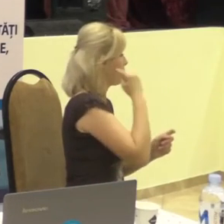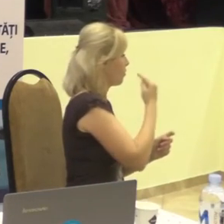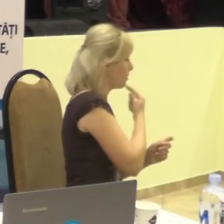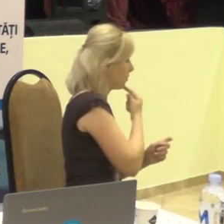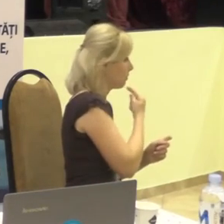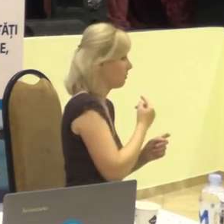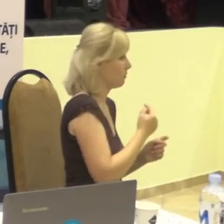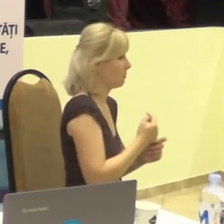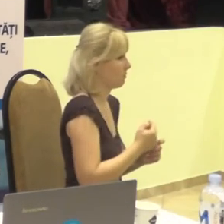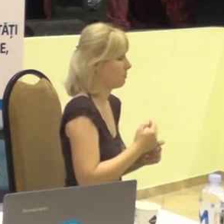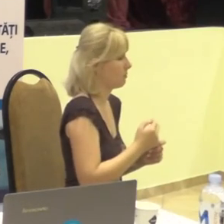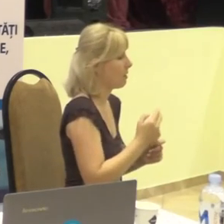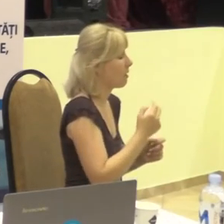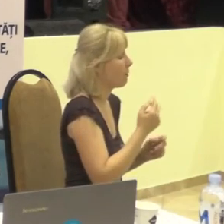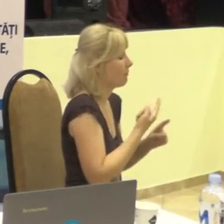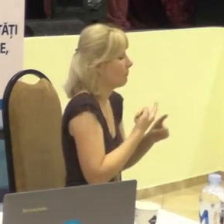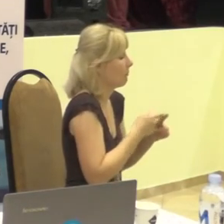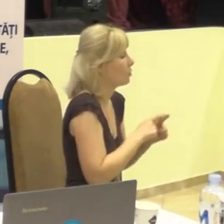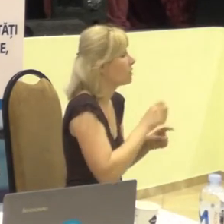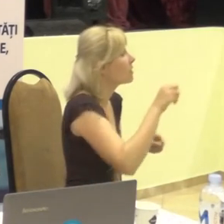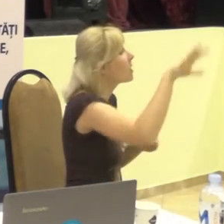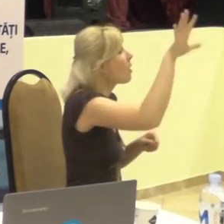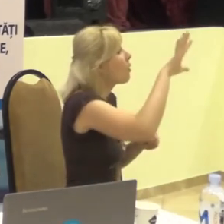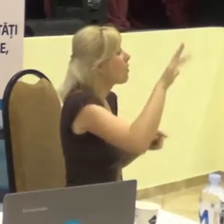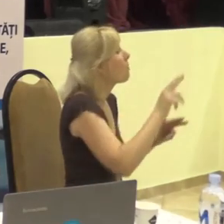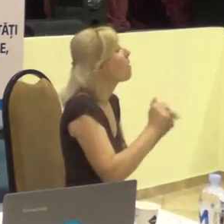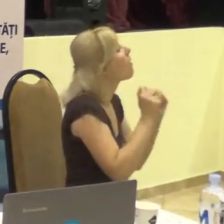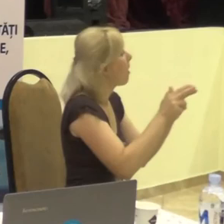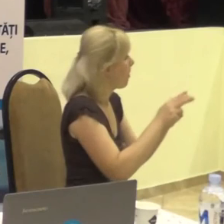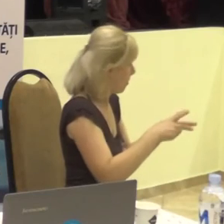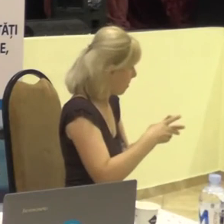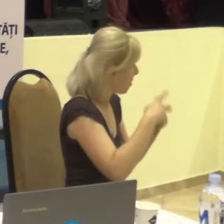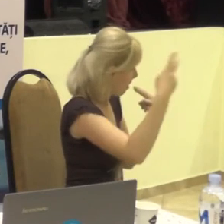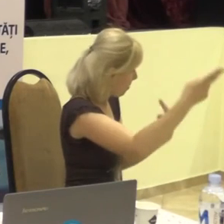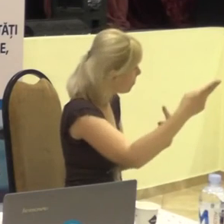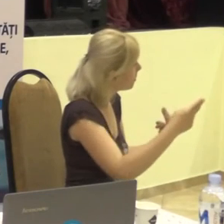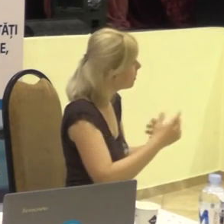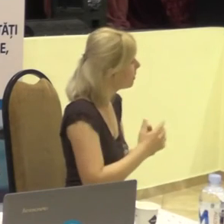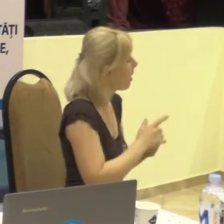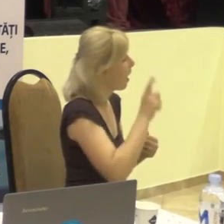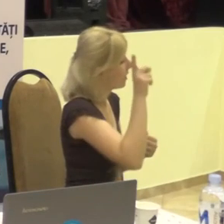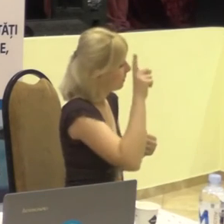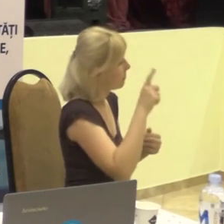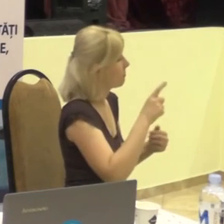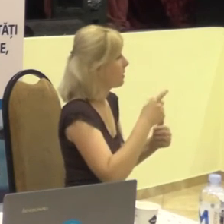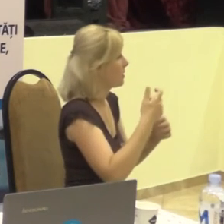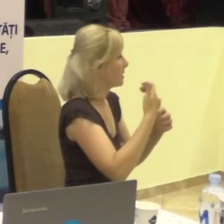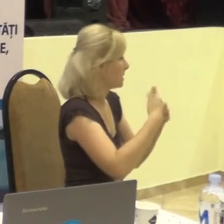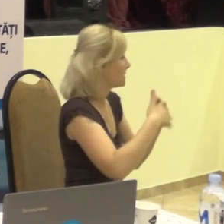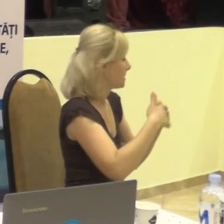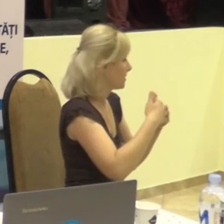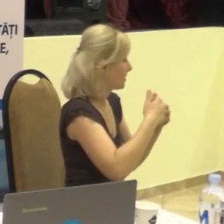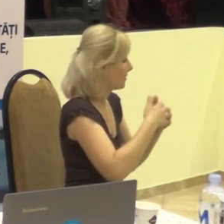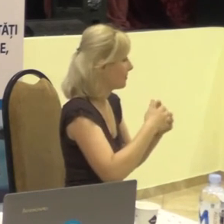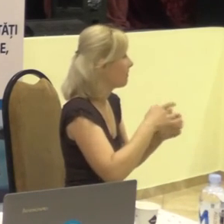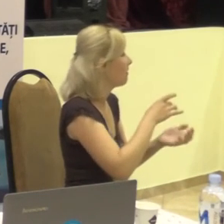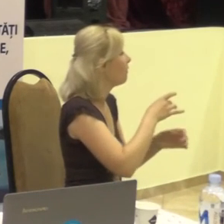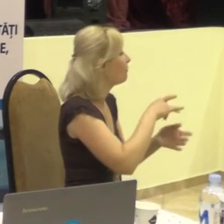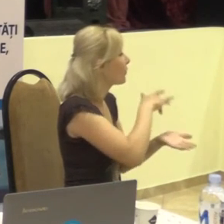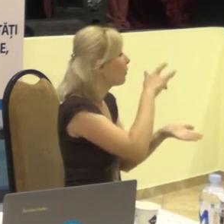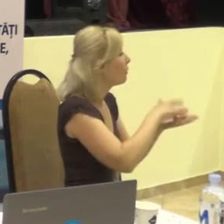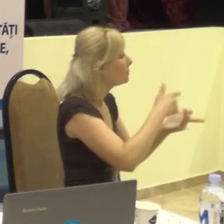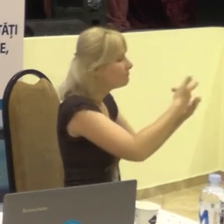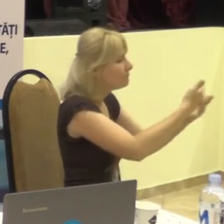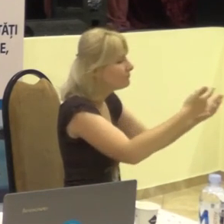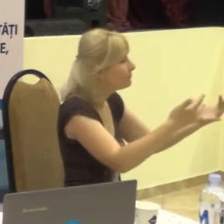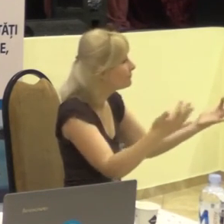Care sunt acești indicatori în Europa, spre exemplu? În Europa media diferă de la o țară la alta, în